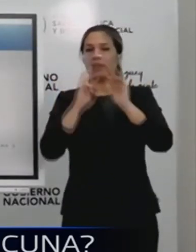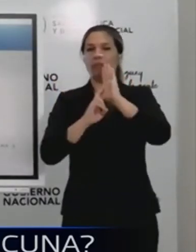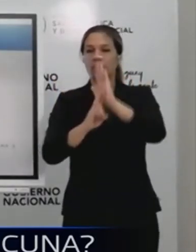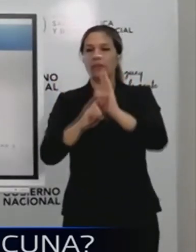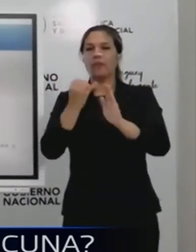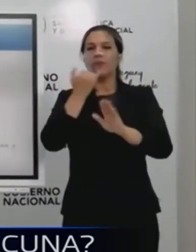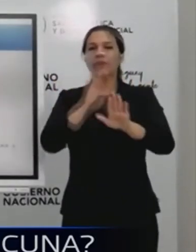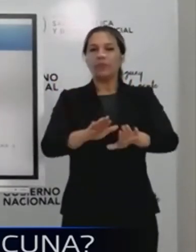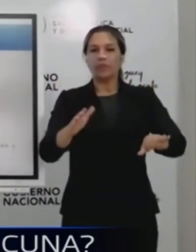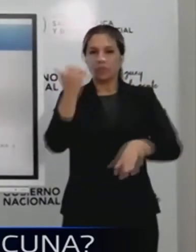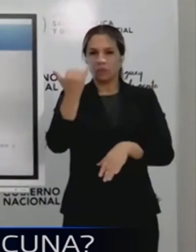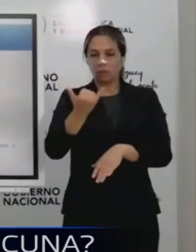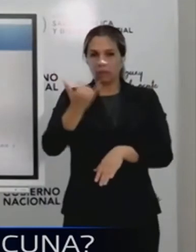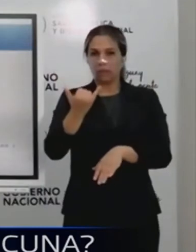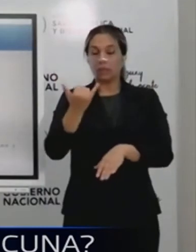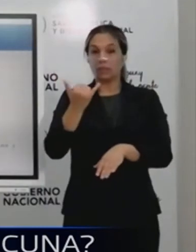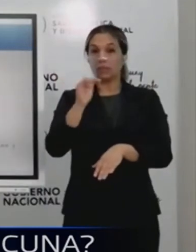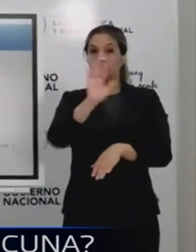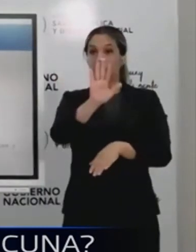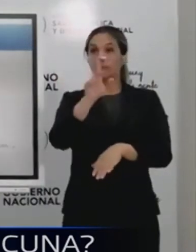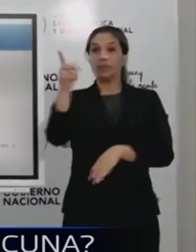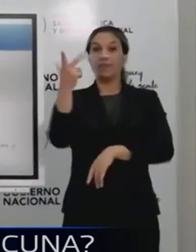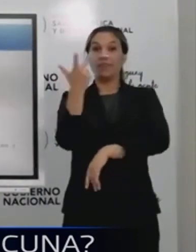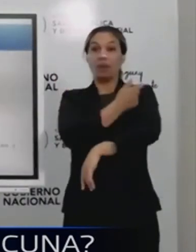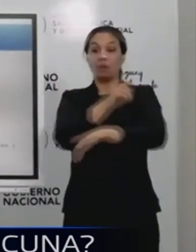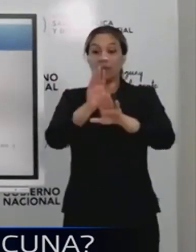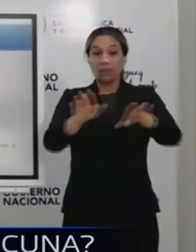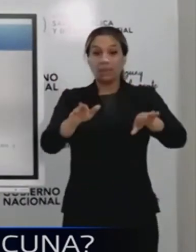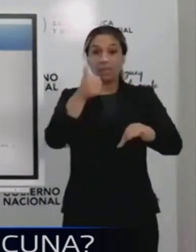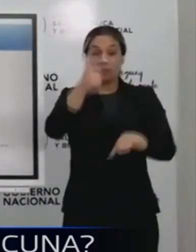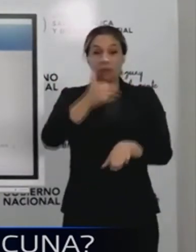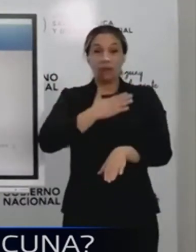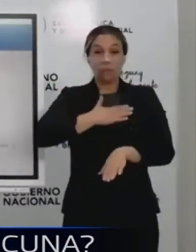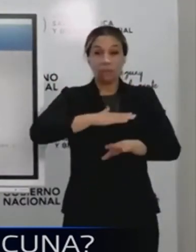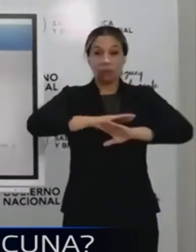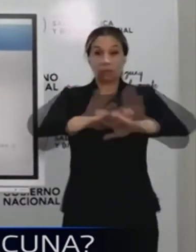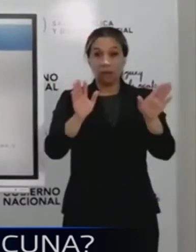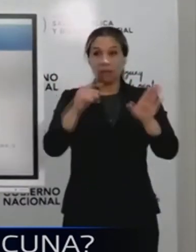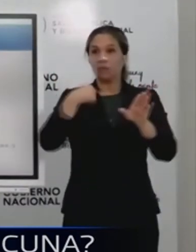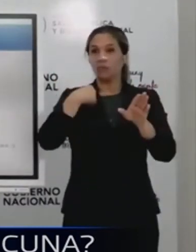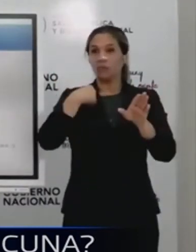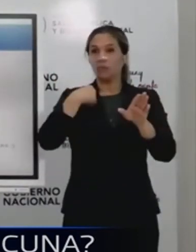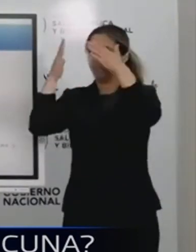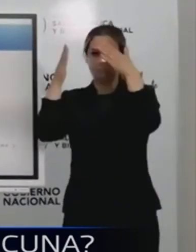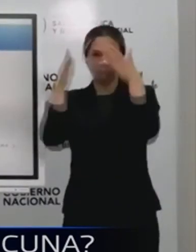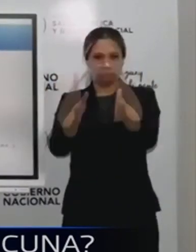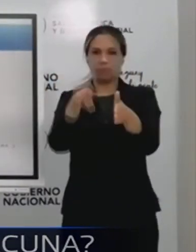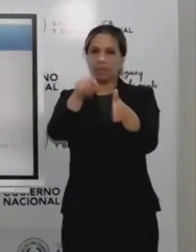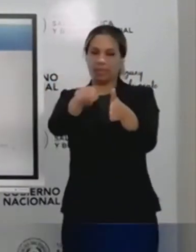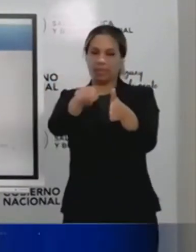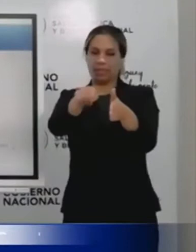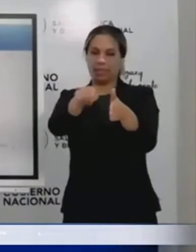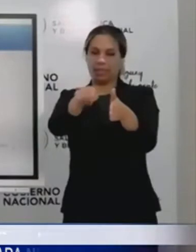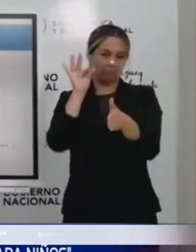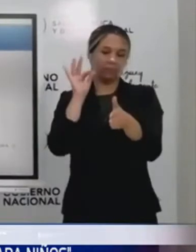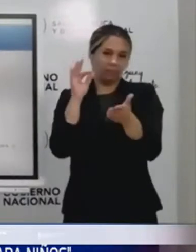Si estas vacunas sean aprobadas, nosotros podemos apuntar a ellas. Y si entra el mecanismo COVAX con mayor facilidad,